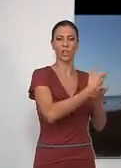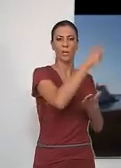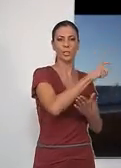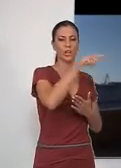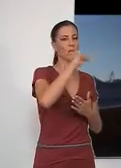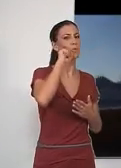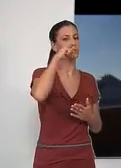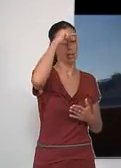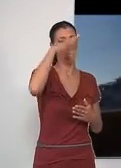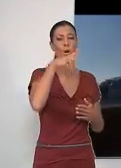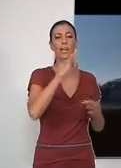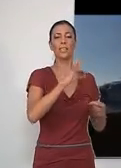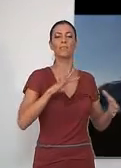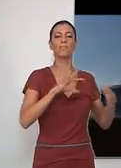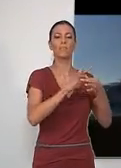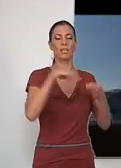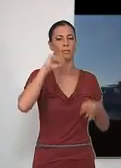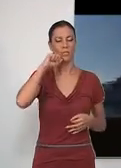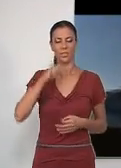hermanada con Motileños.